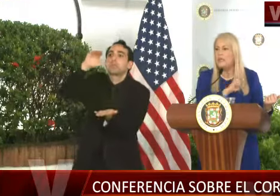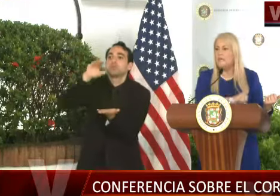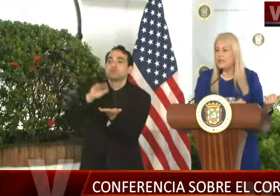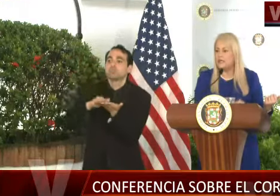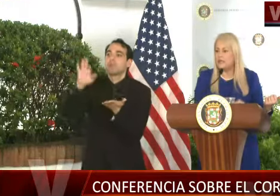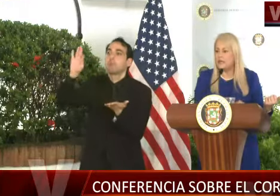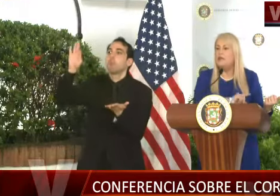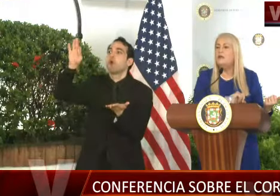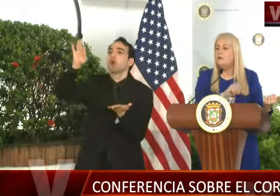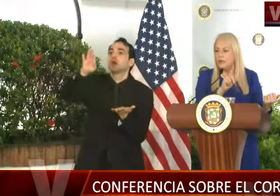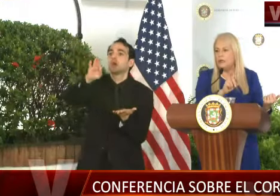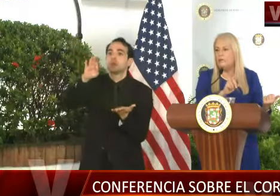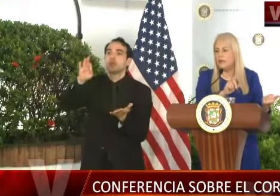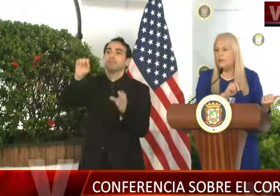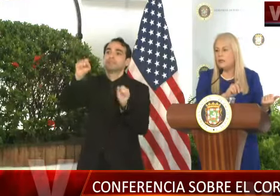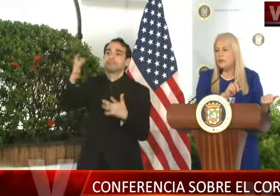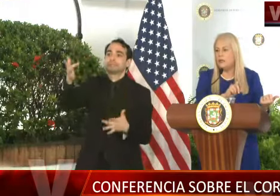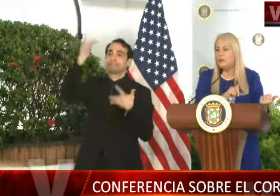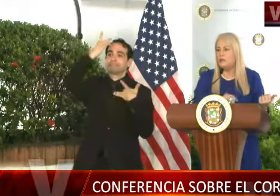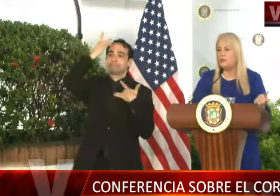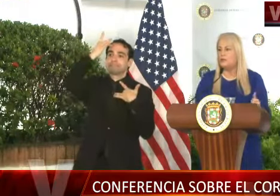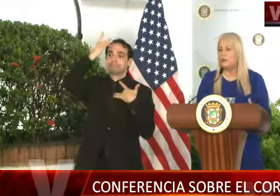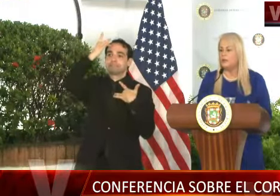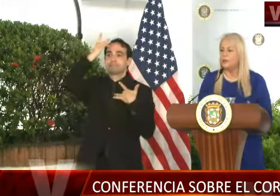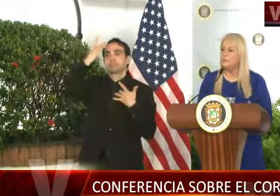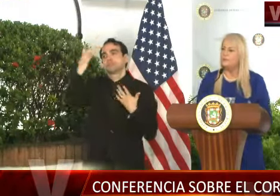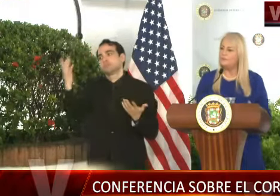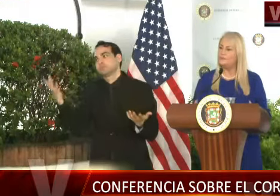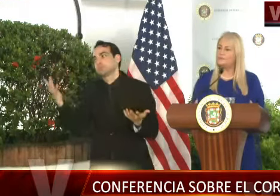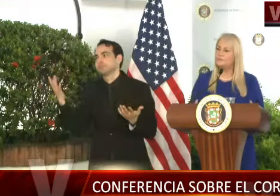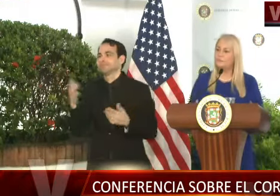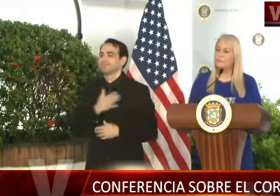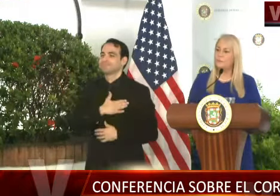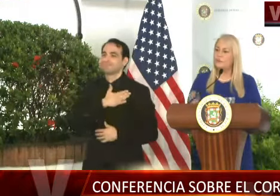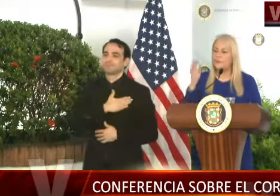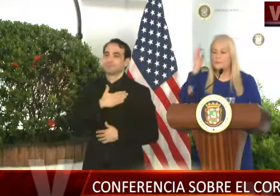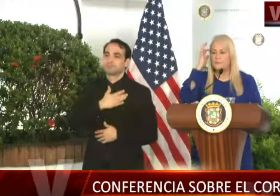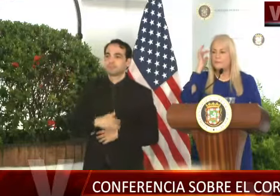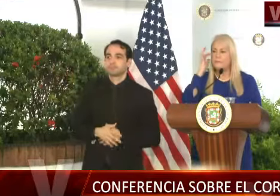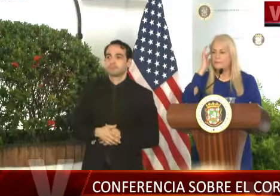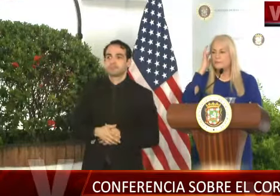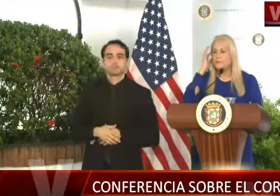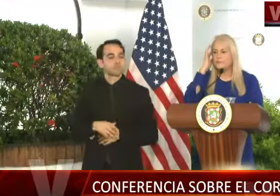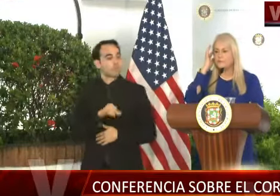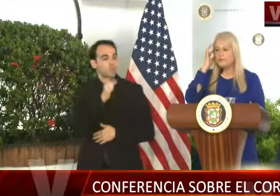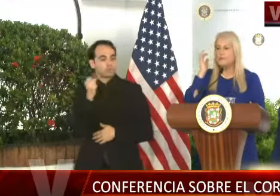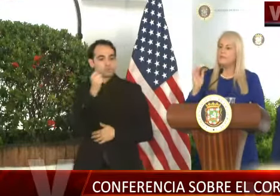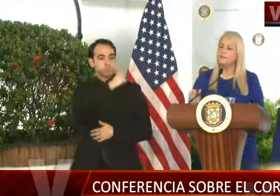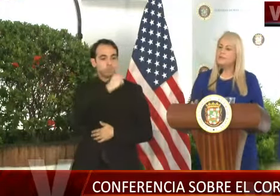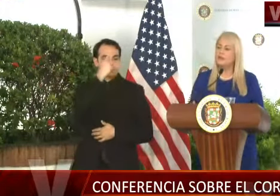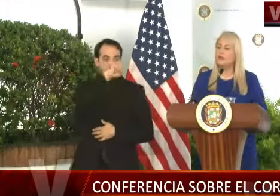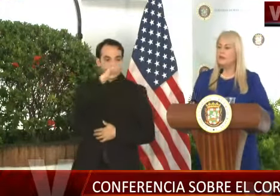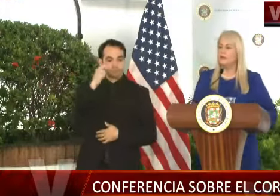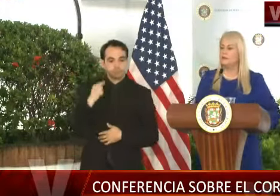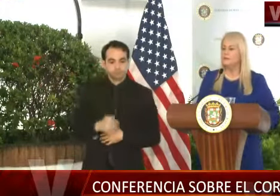nos quiere amenazar durante el verano de que tenga un brote en Puerto Rico. La otra pregunta que tengo es para usted, gobernadora.